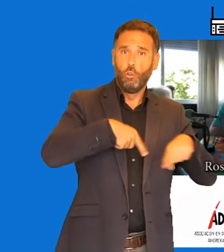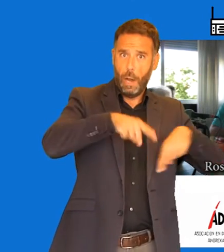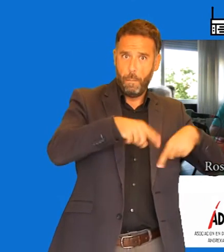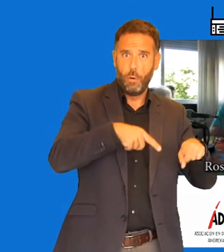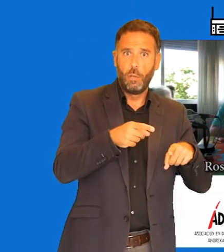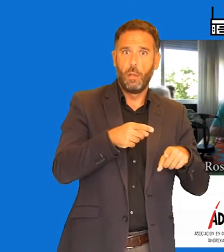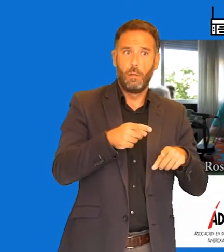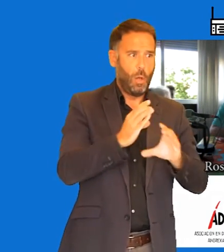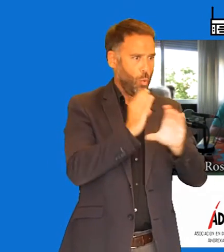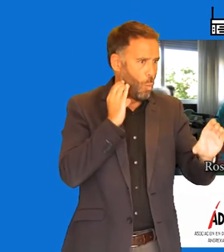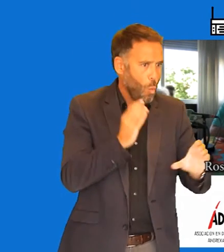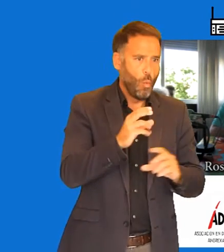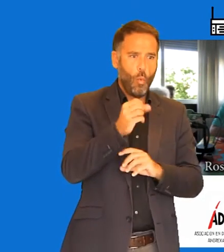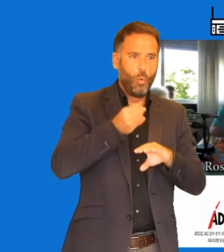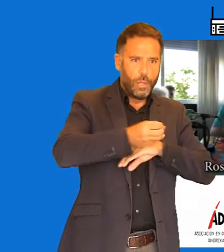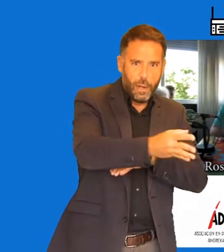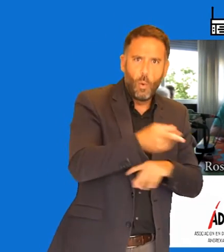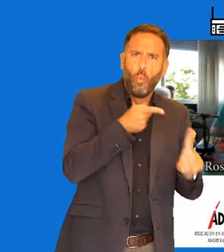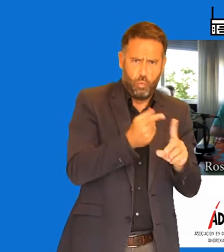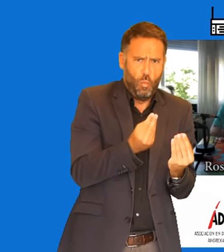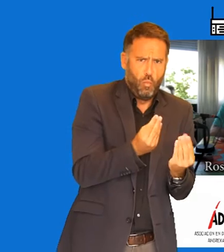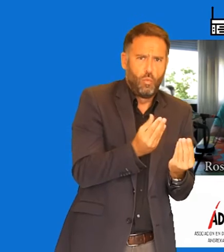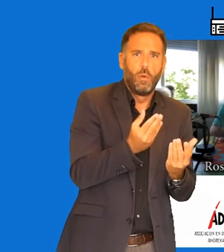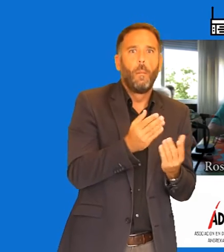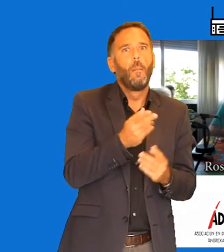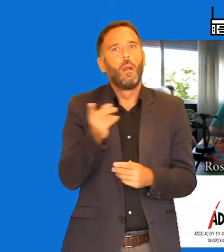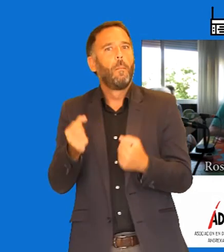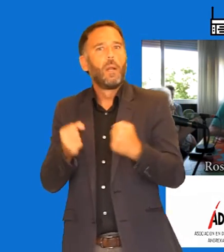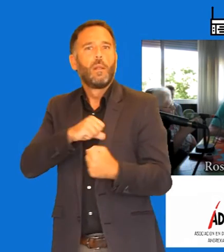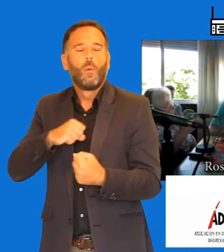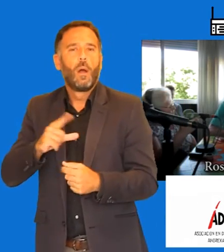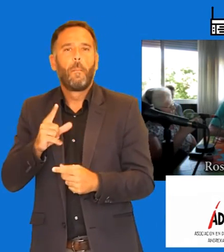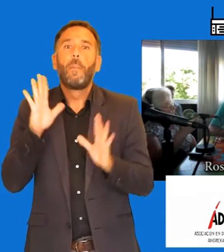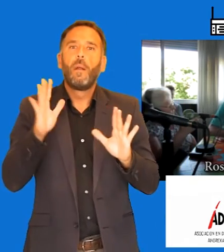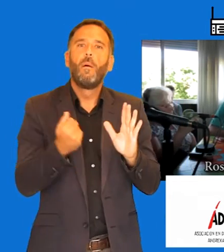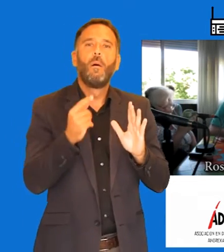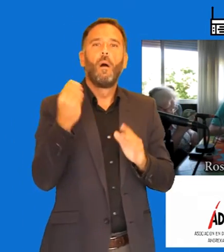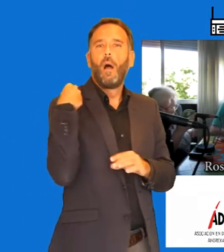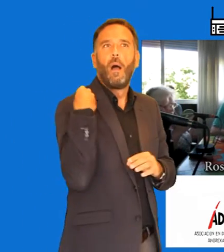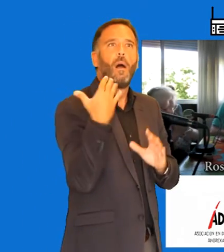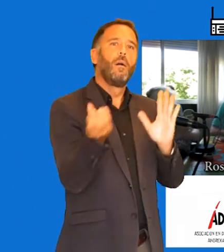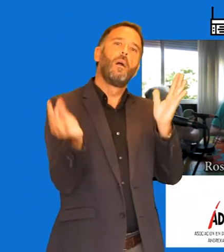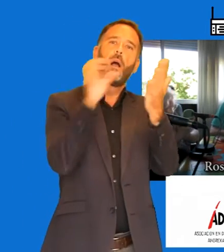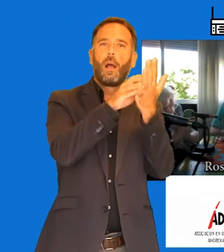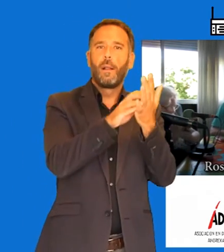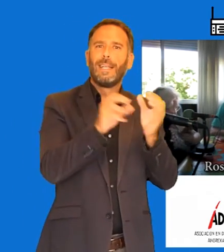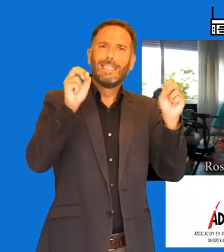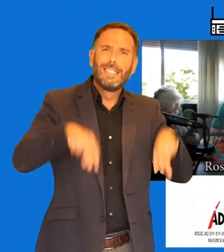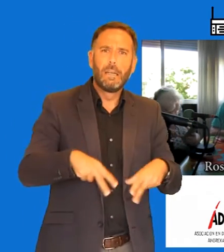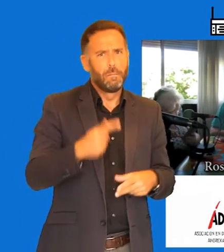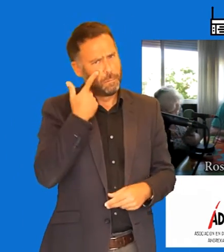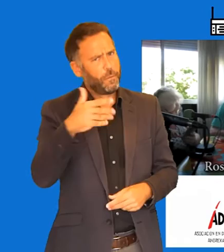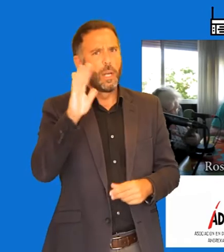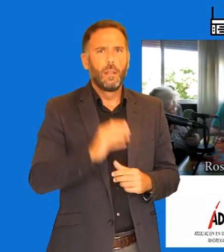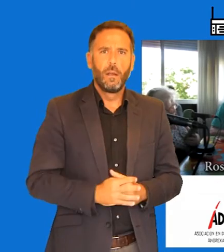autobuses. O sea que fíjate, si contaminamos poco y sin embargo no nos cuentan con nosotros en el cartel. Oye, fíjate. Y